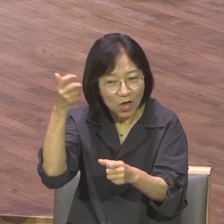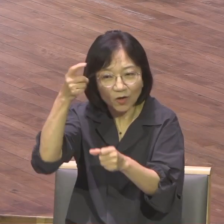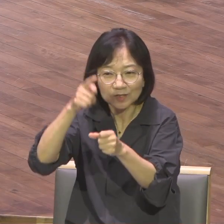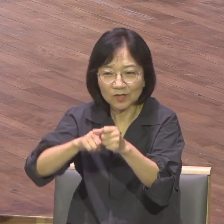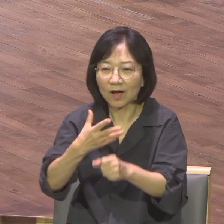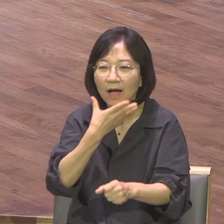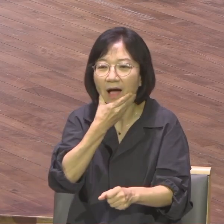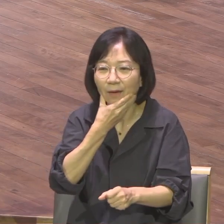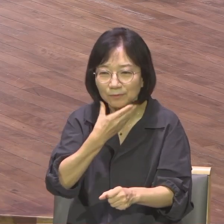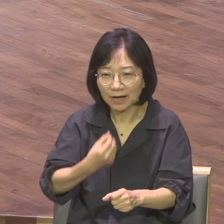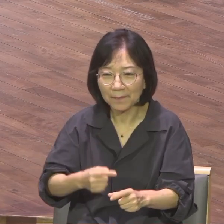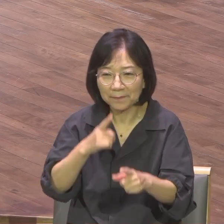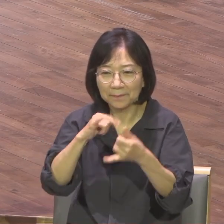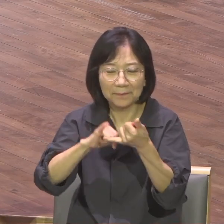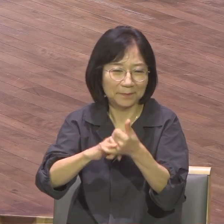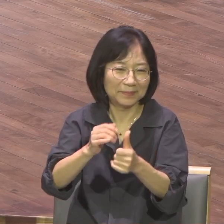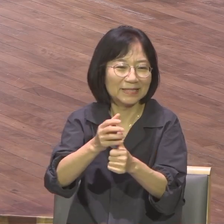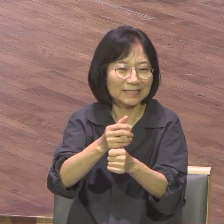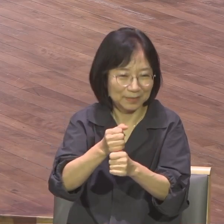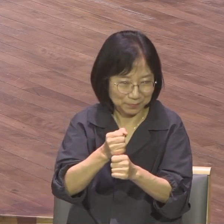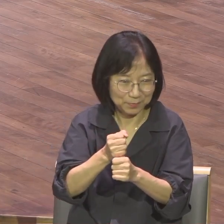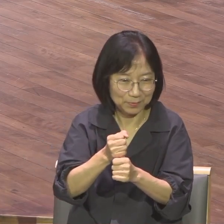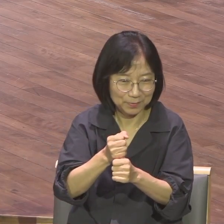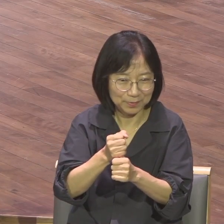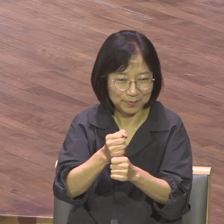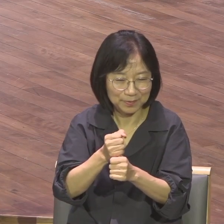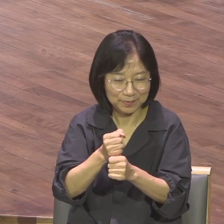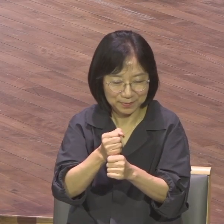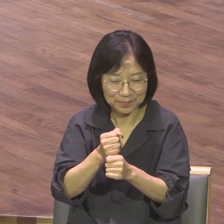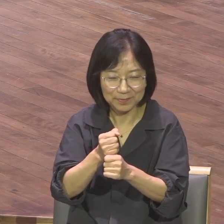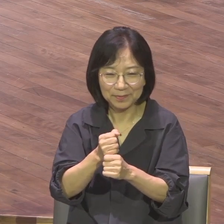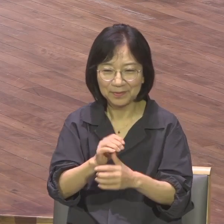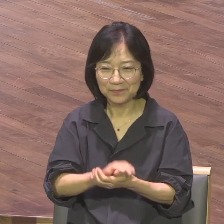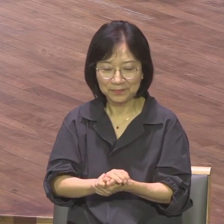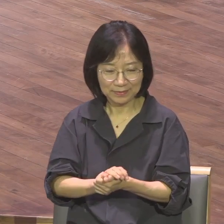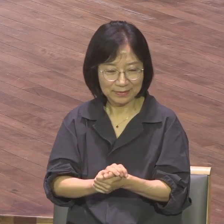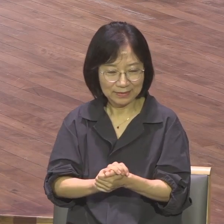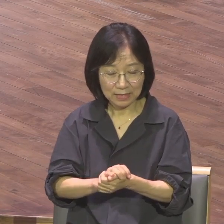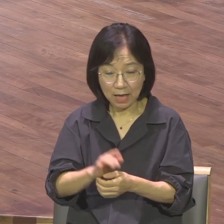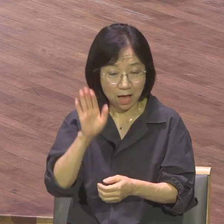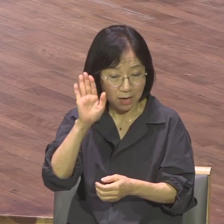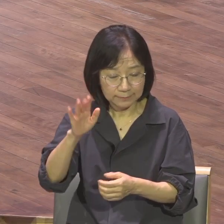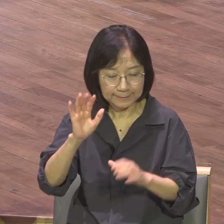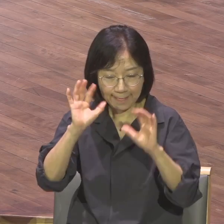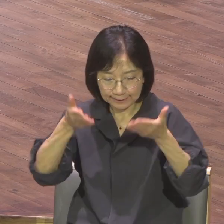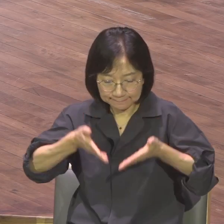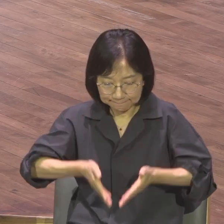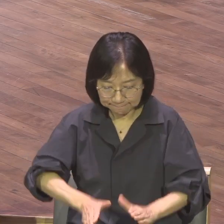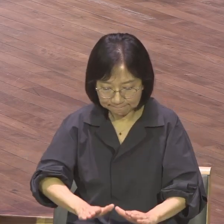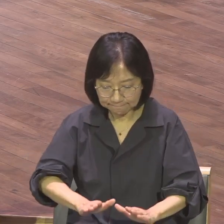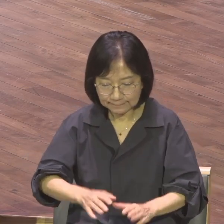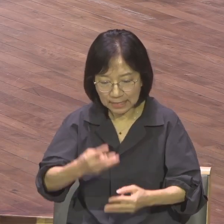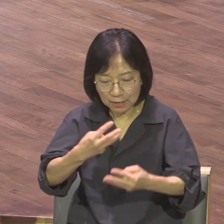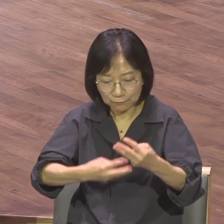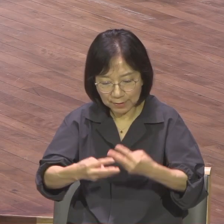내 아내를 넘어서서 랩룬트의 어미 랩룬트를 양육할 요괴뱃을 놓고